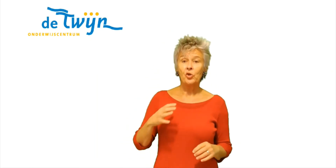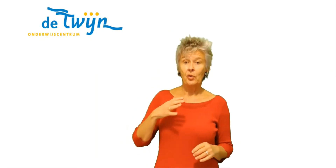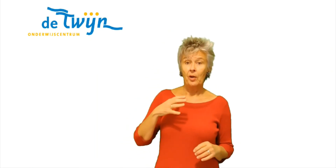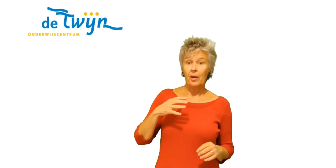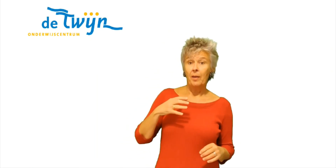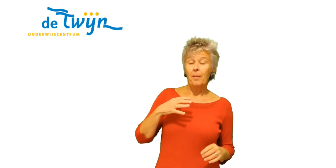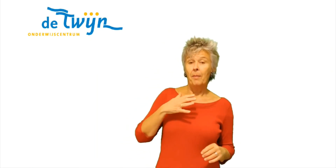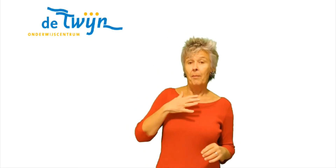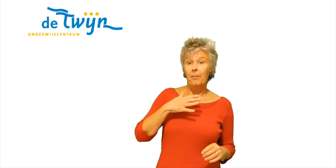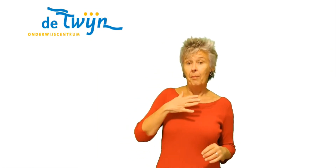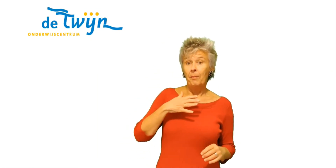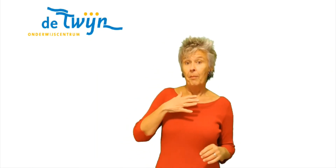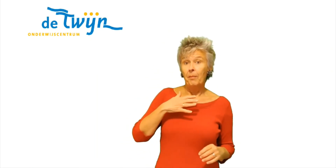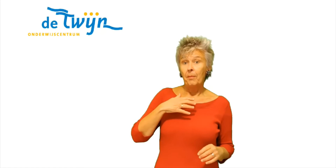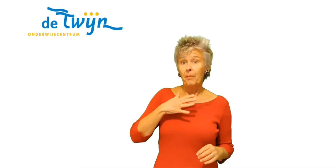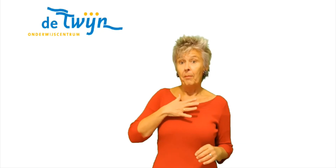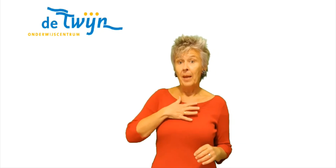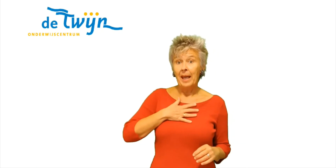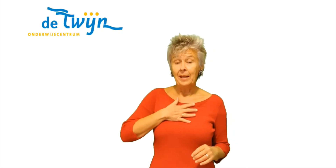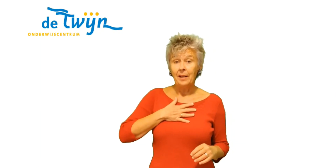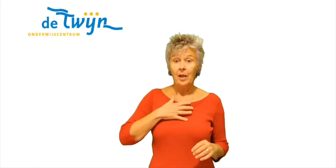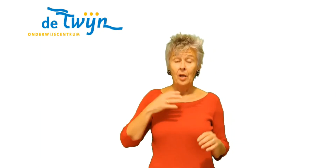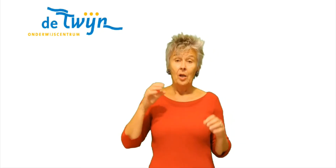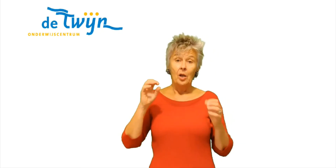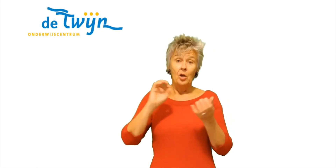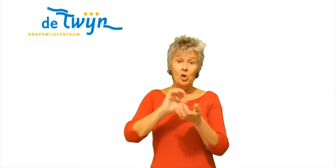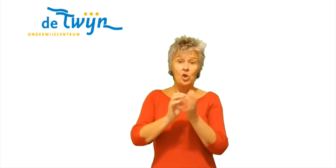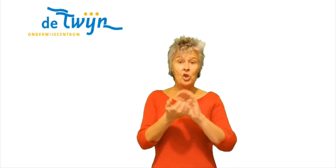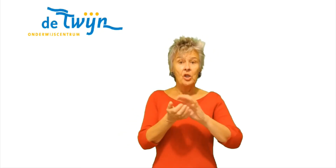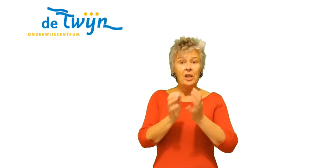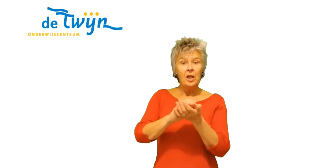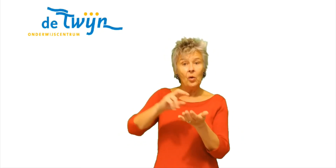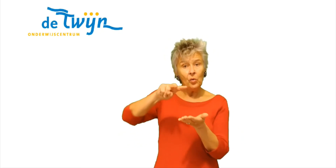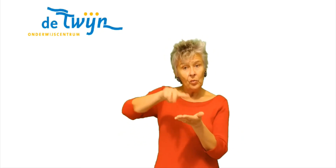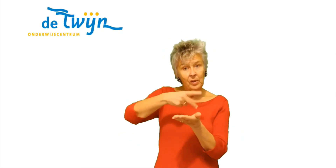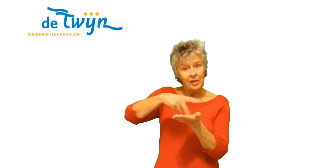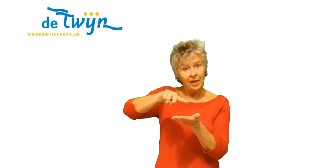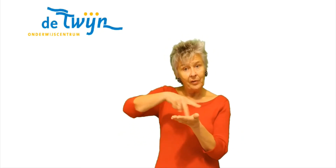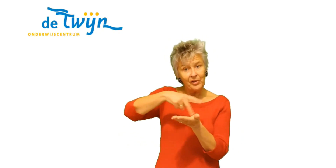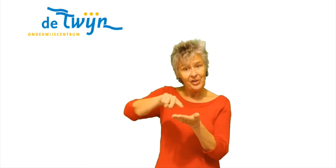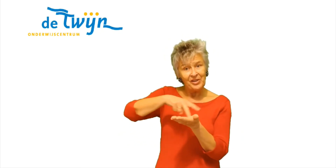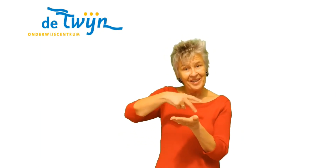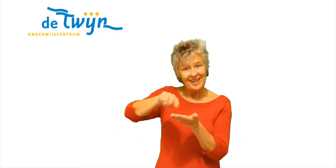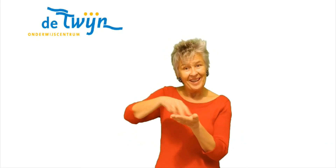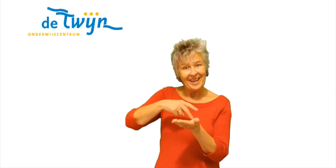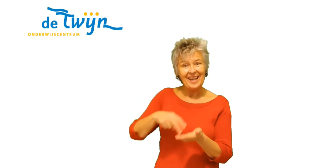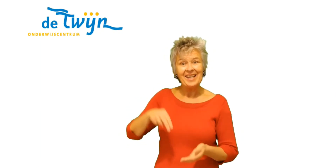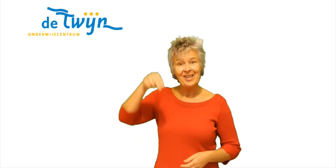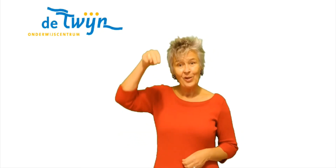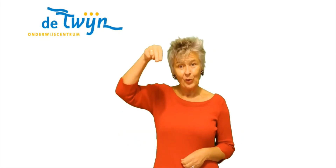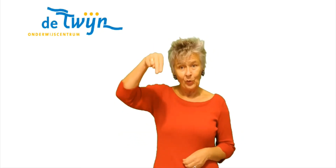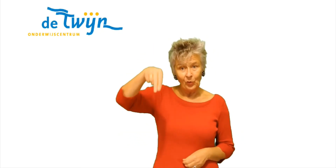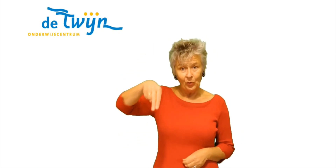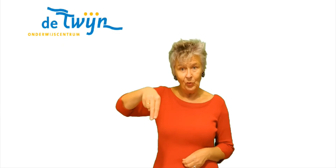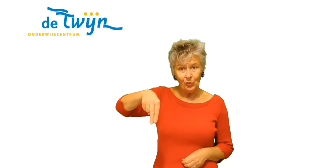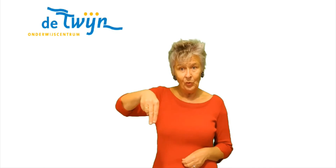Mijn sneeuw dans Is nu